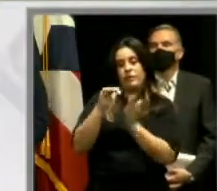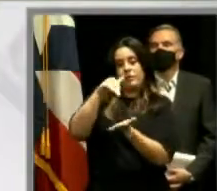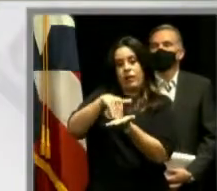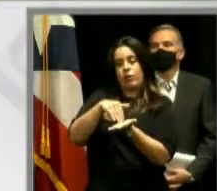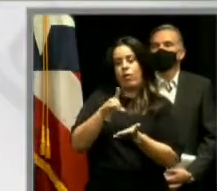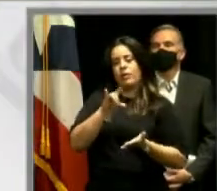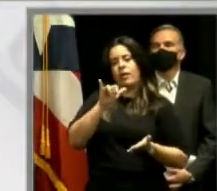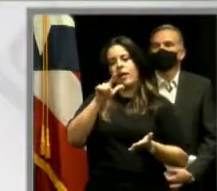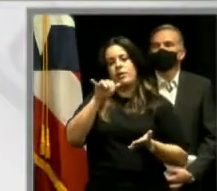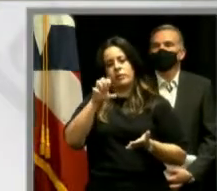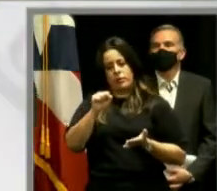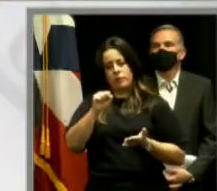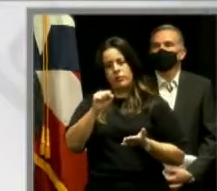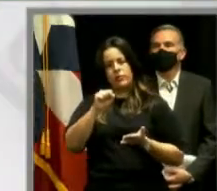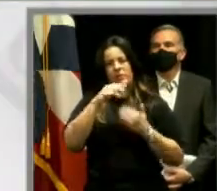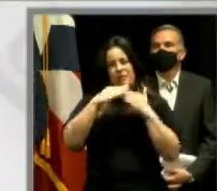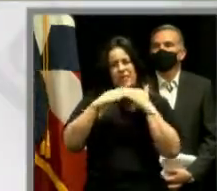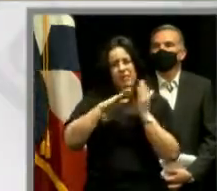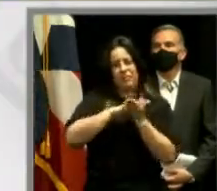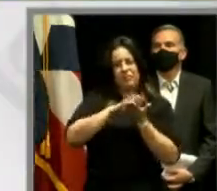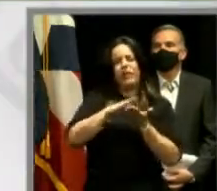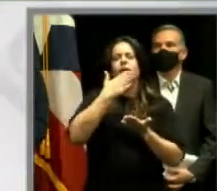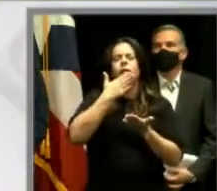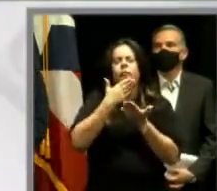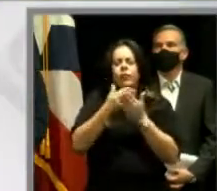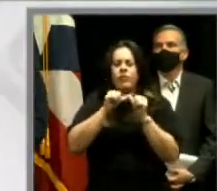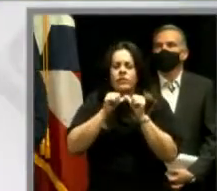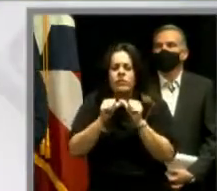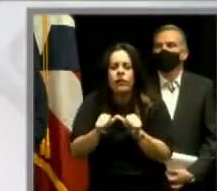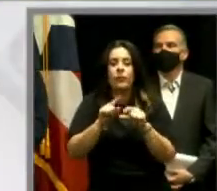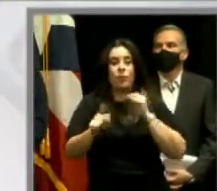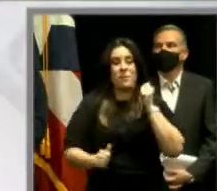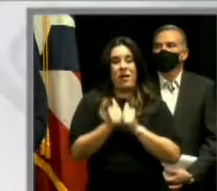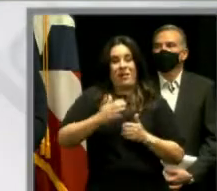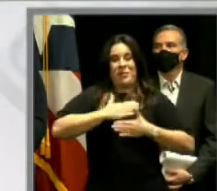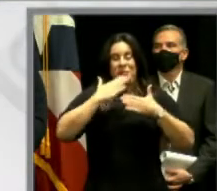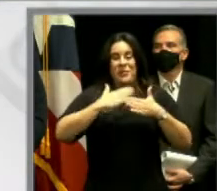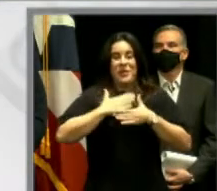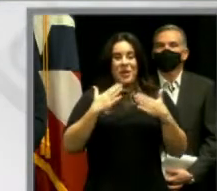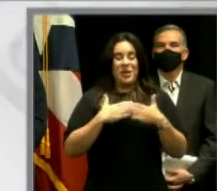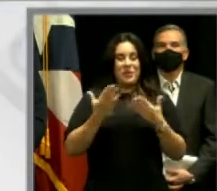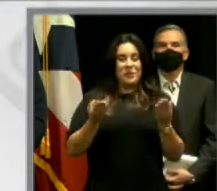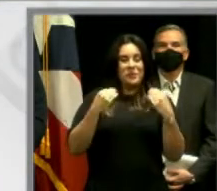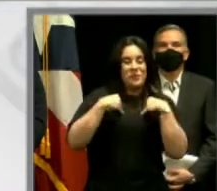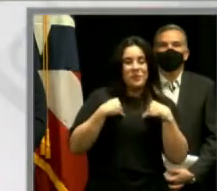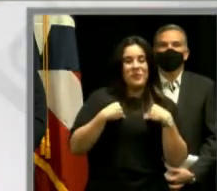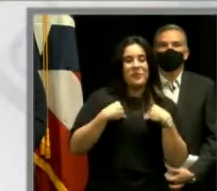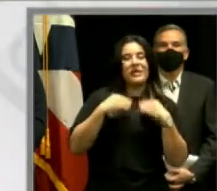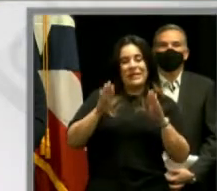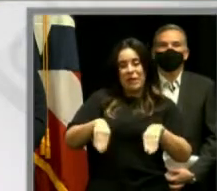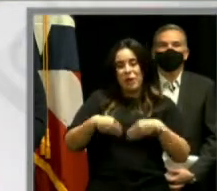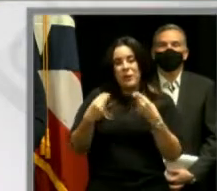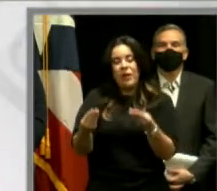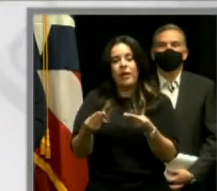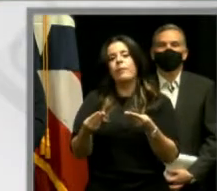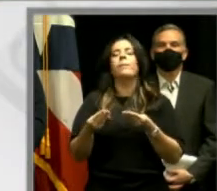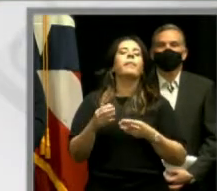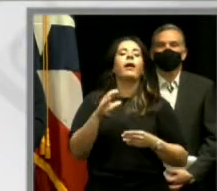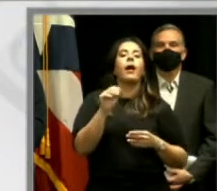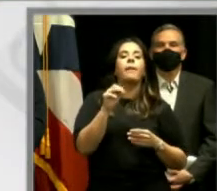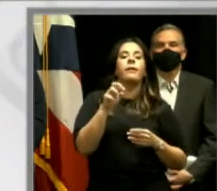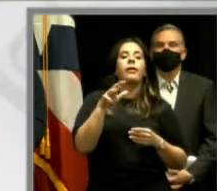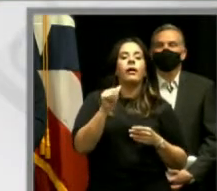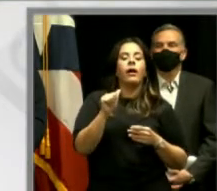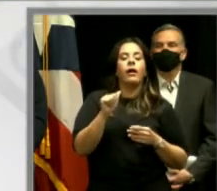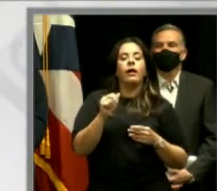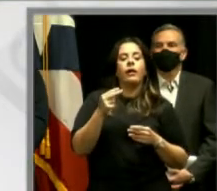de diálisis. Qué bueno que se mantiene el centro de diálisis, pero más alegría me da que se va a proveer de una Cámara Hiperbárica que